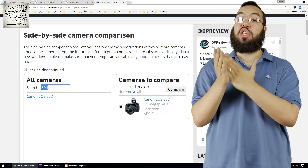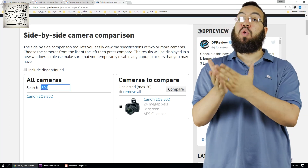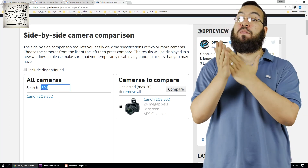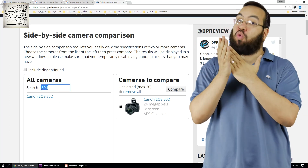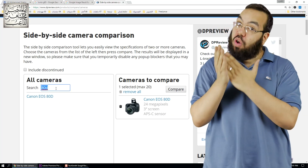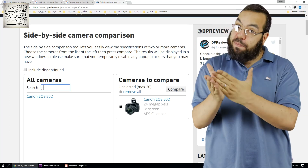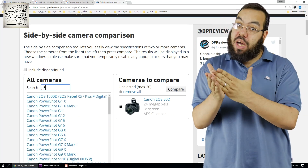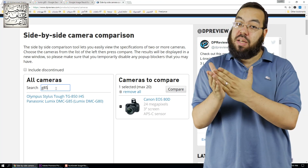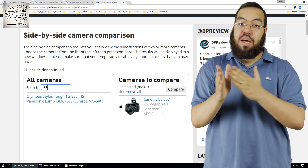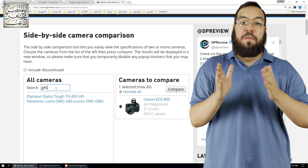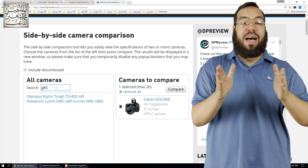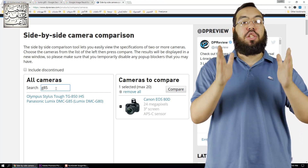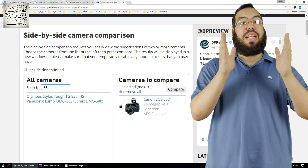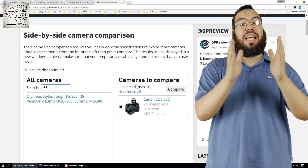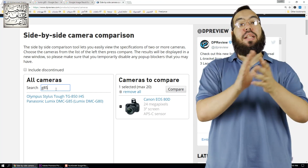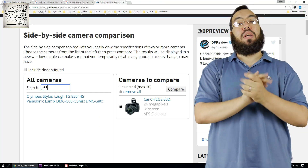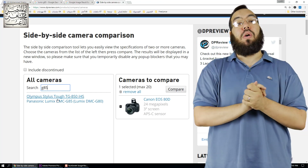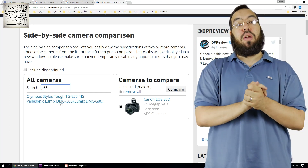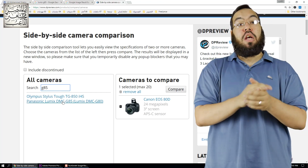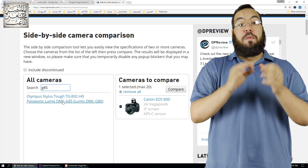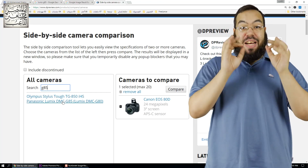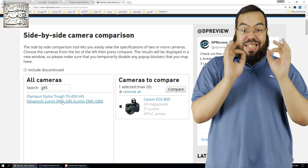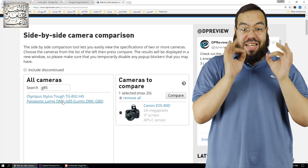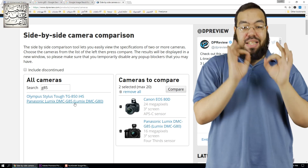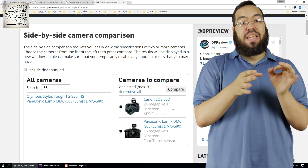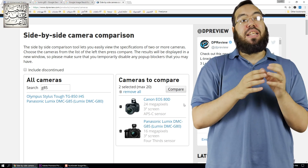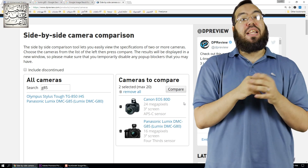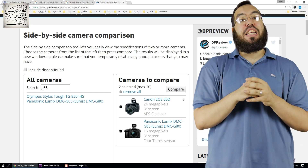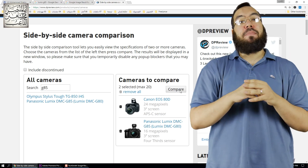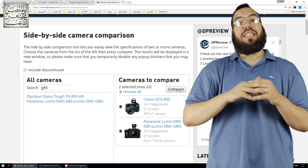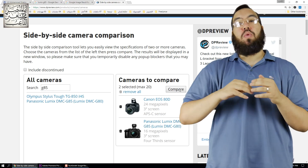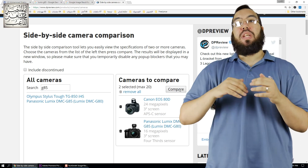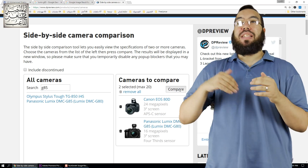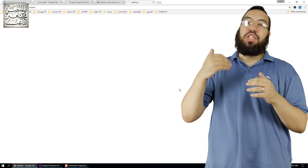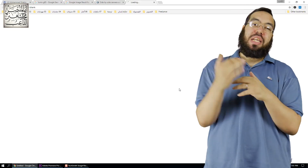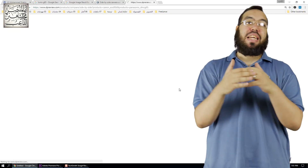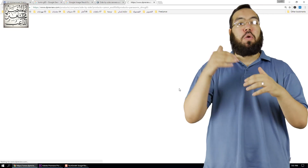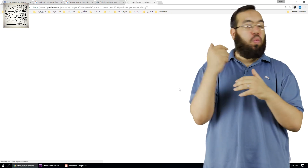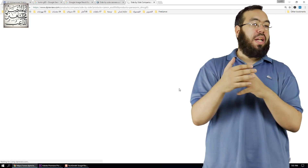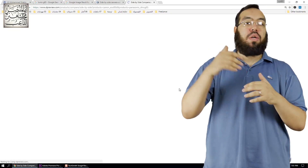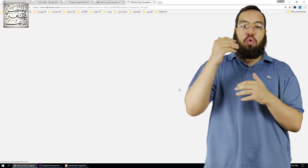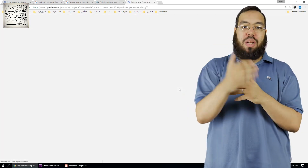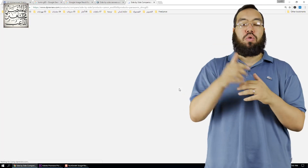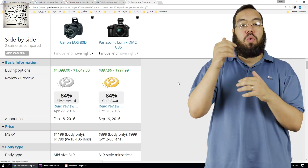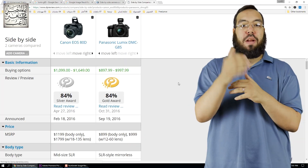تصوير الفوتوغرافيا فعلشان كده تختار فكتير جدا جدا الناس بيسألوني انت تشتري كانون ولا نيكون ولا سوني ولا